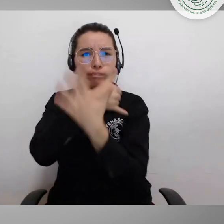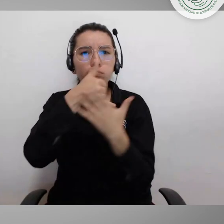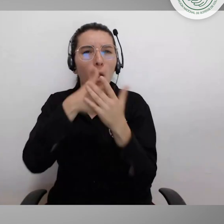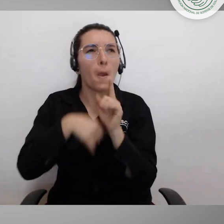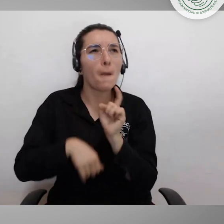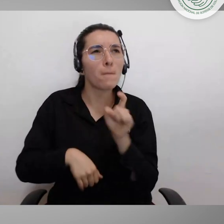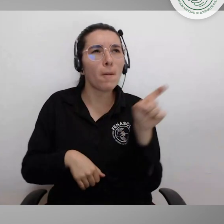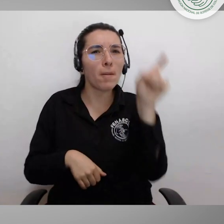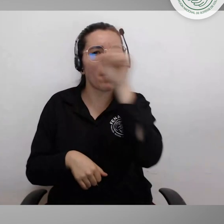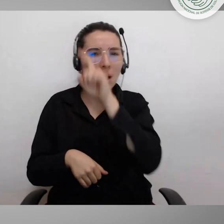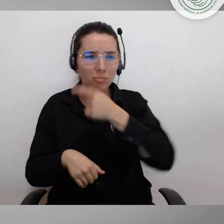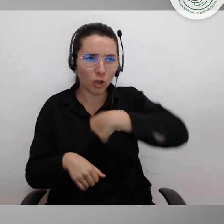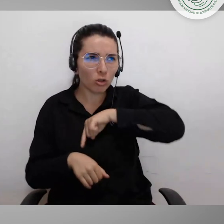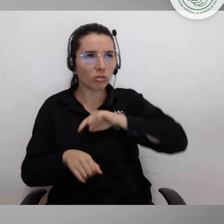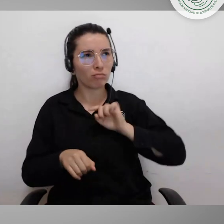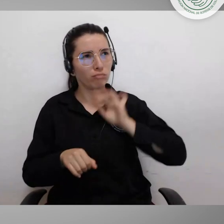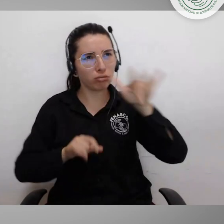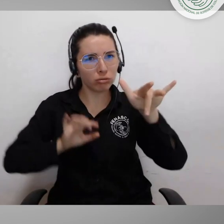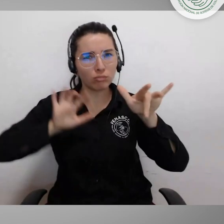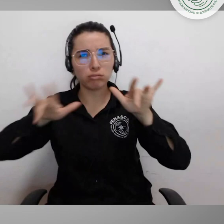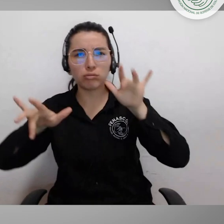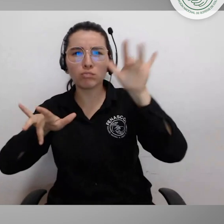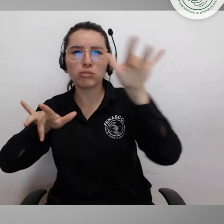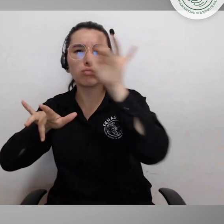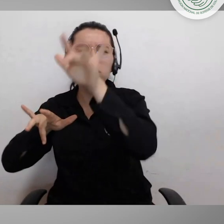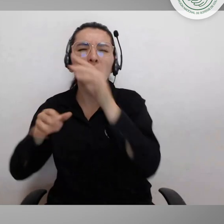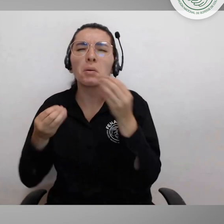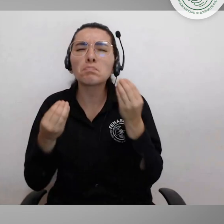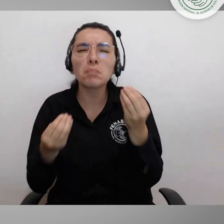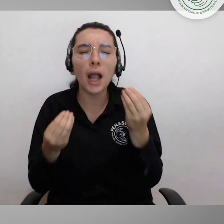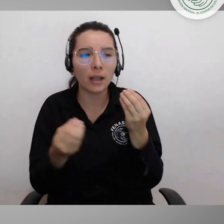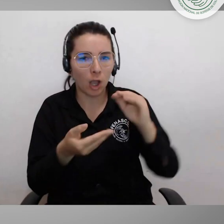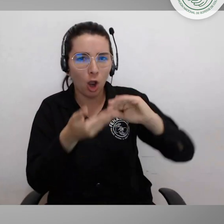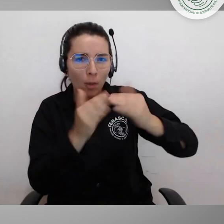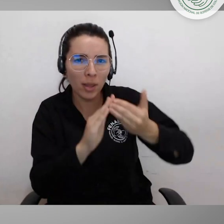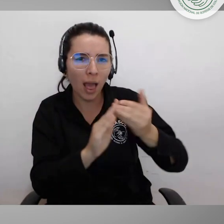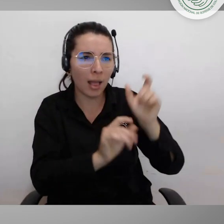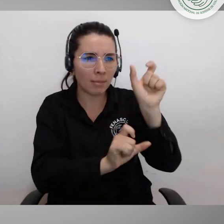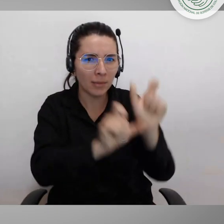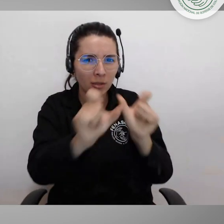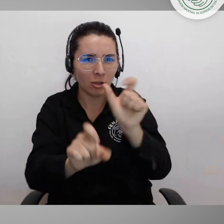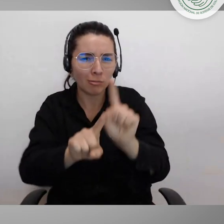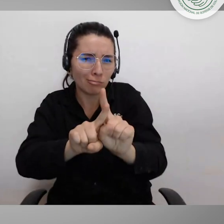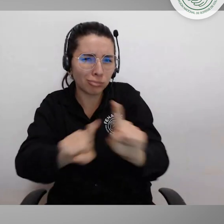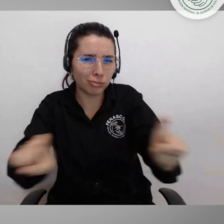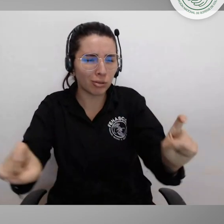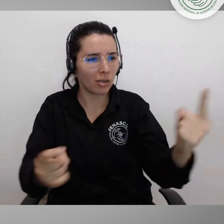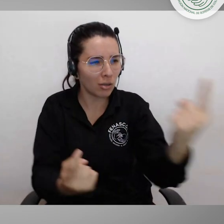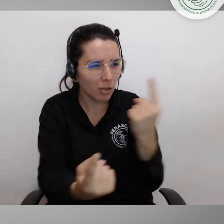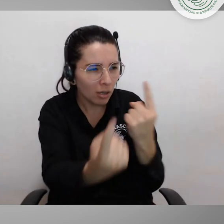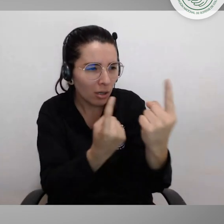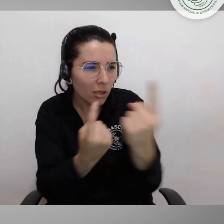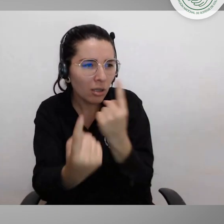vinculantes en los territorios y tomamos la definición desde aquí y así se lo